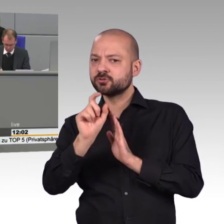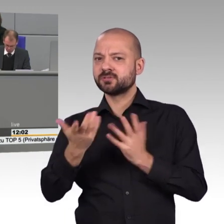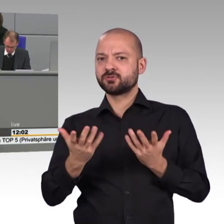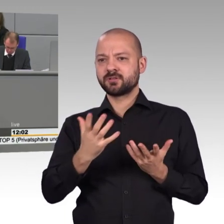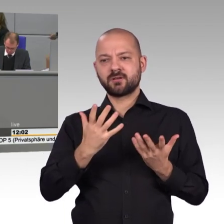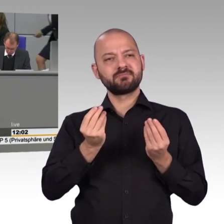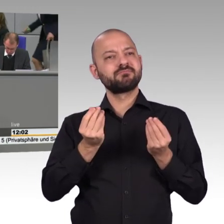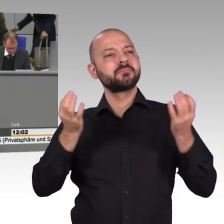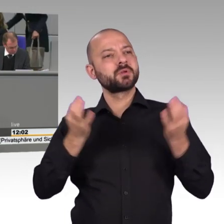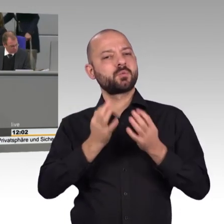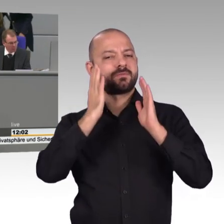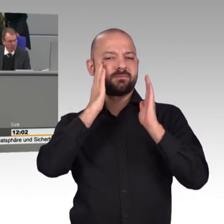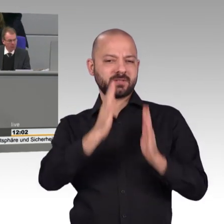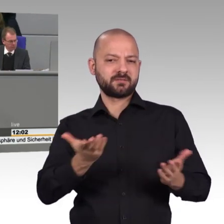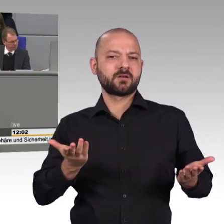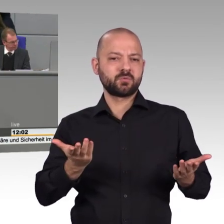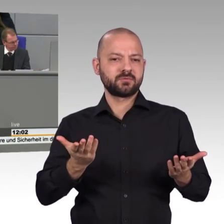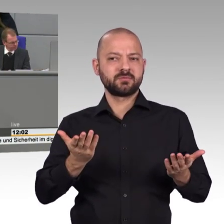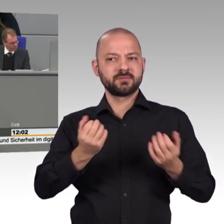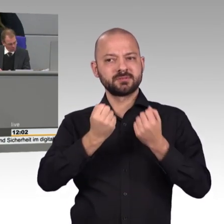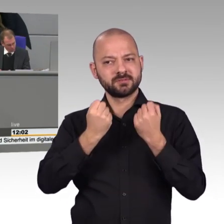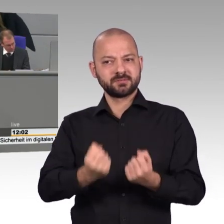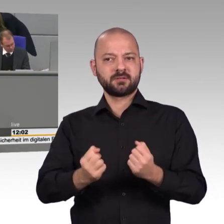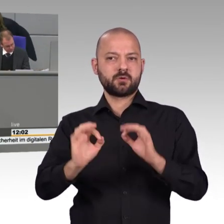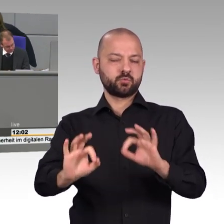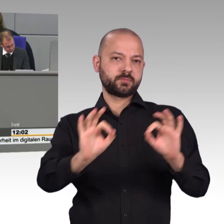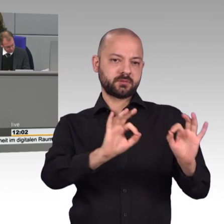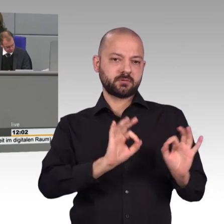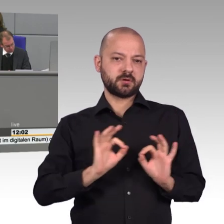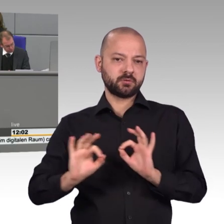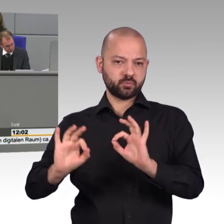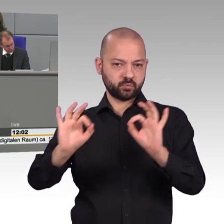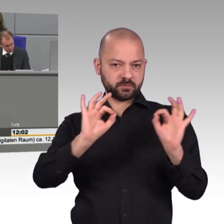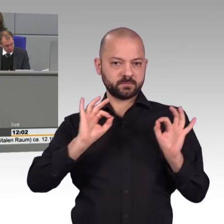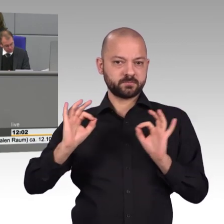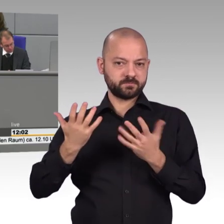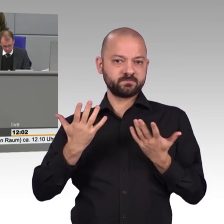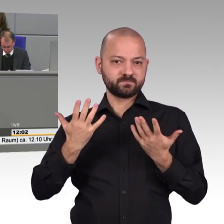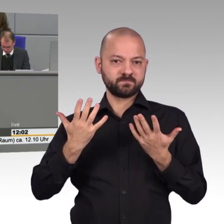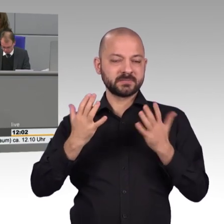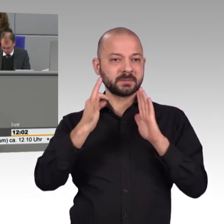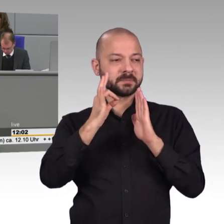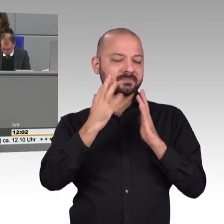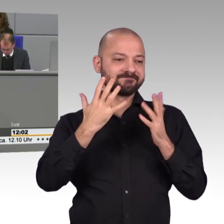betroffen ist. Und das müssen wir einräumen. Dabei unterschätzen wir noch immer die Gefahr durch